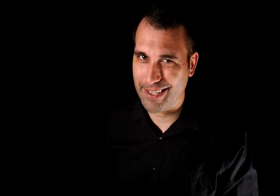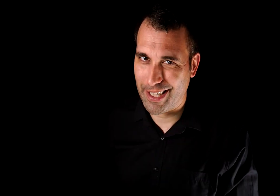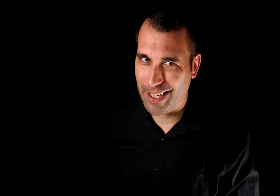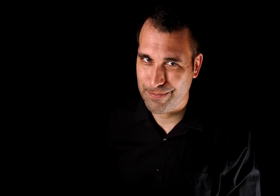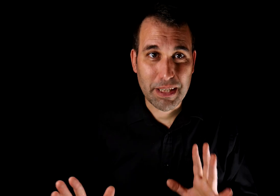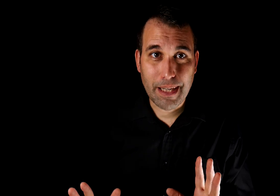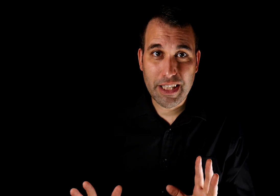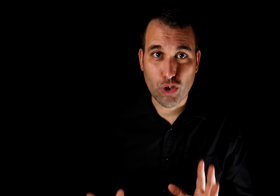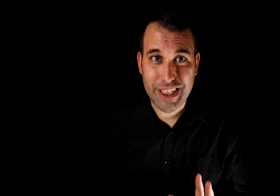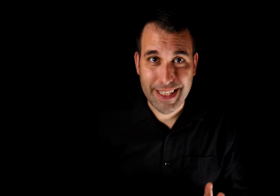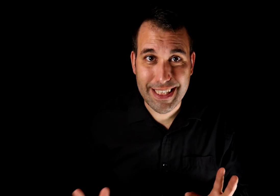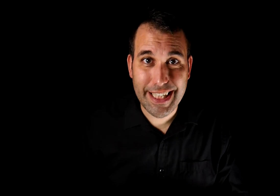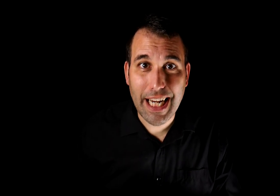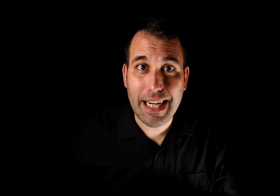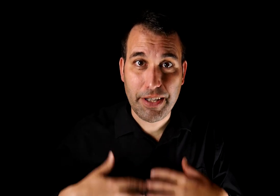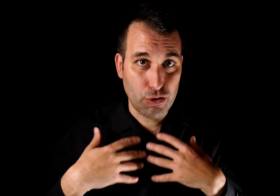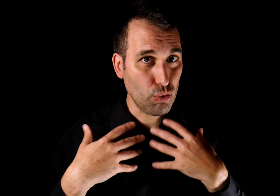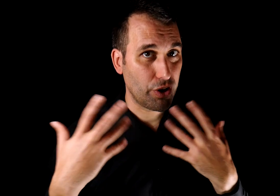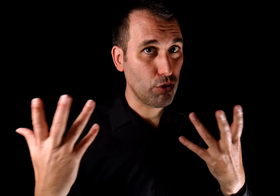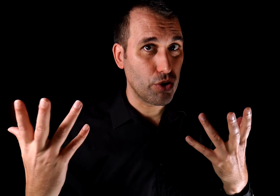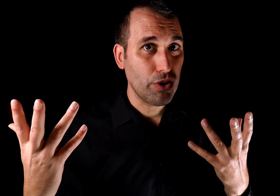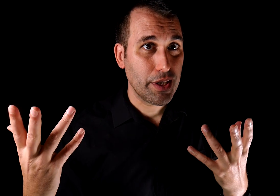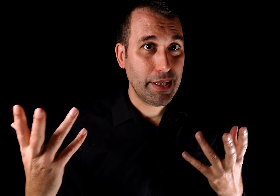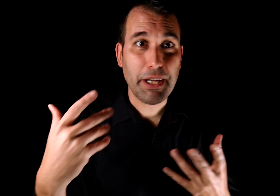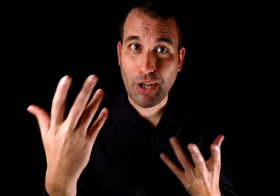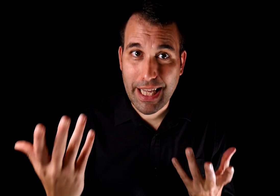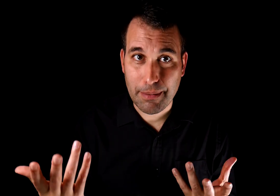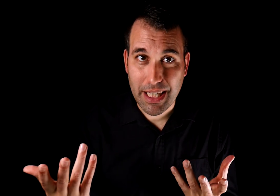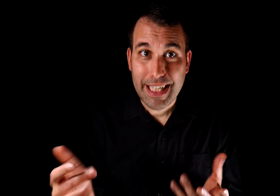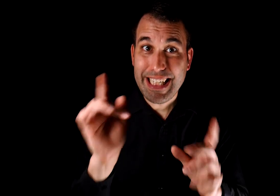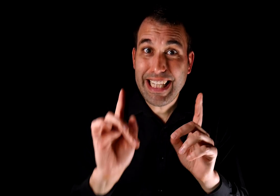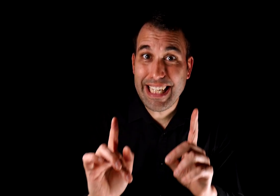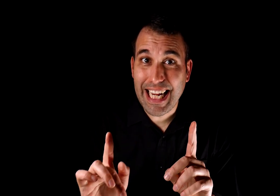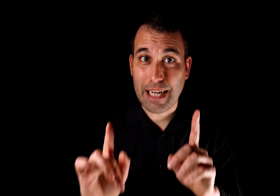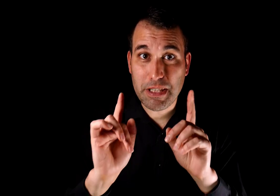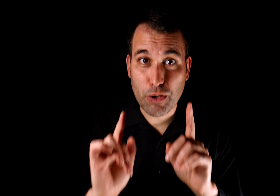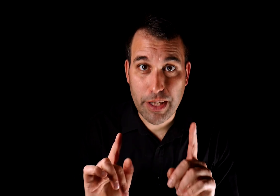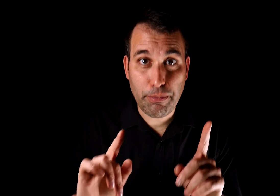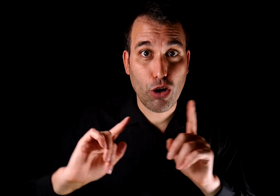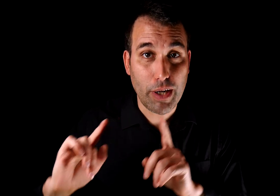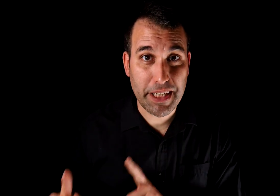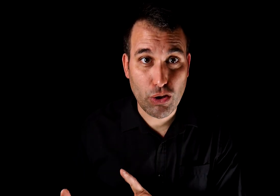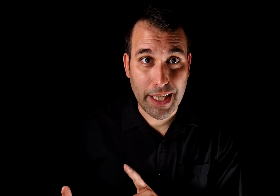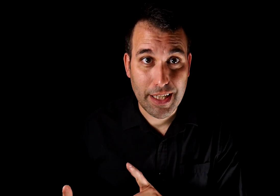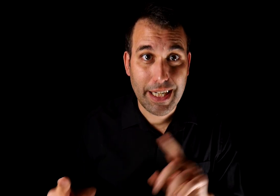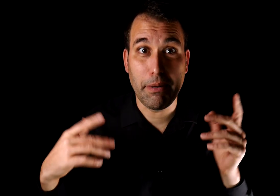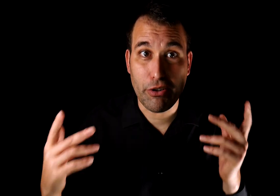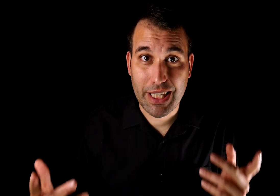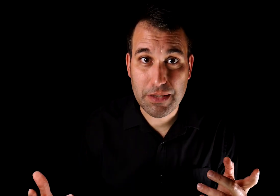detectarla. Básicamente consiste en señalar la virtud de uno, llamando a la calma, y denigrar al mismo tiempo a una persona. La mayoría de las